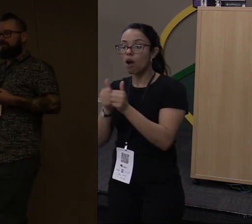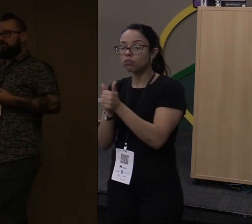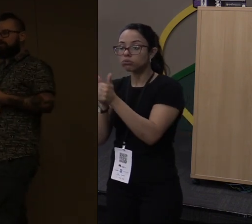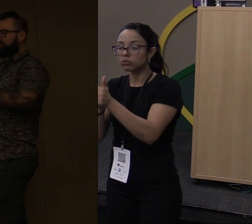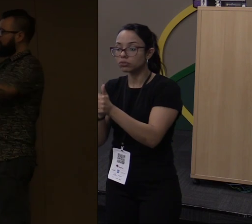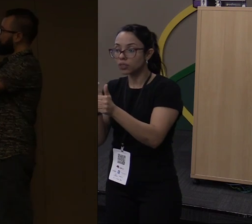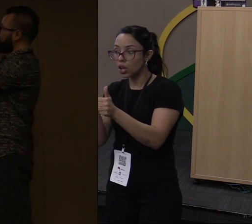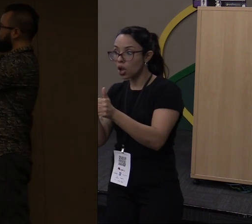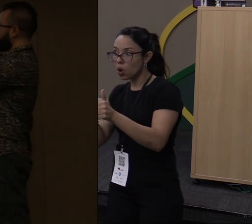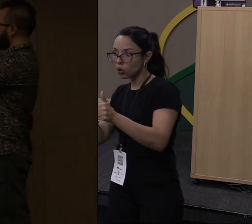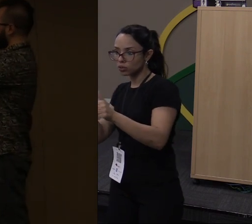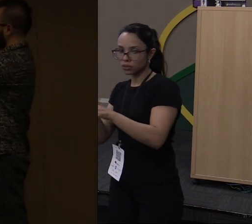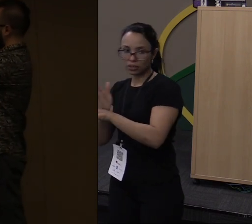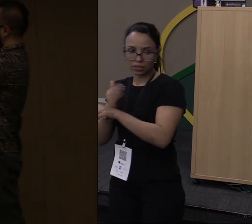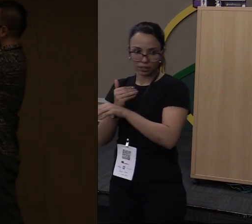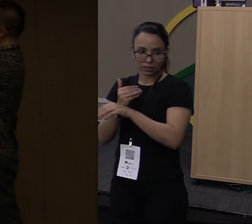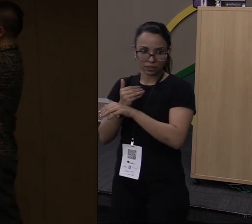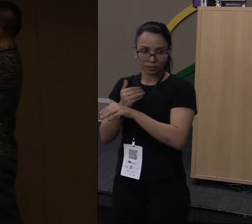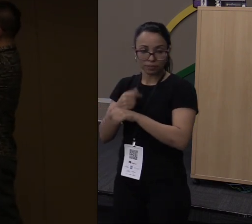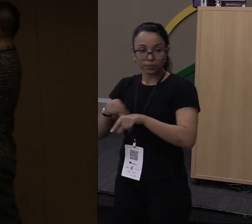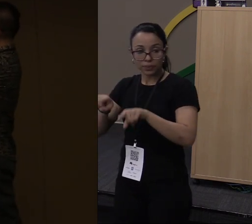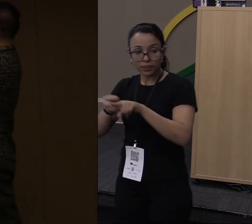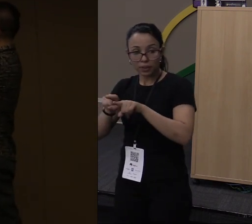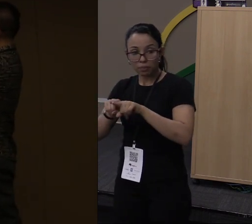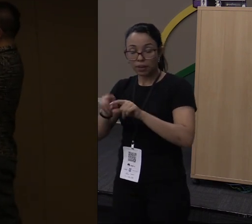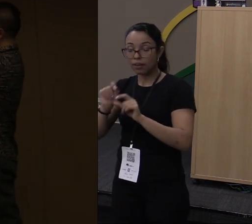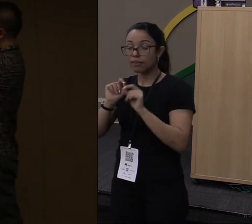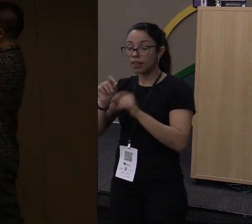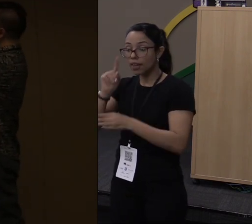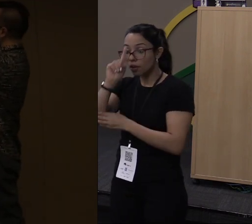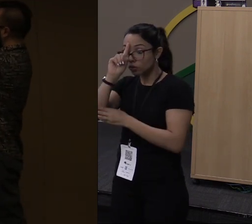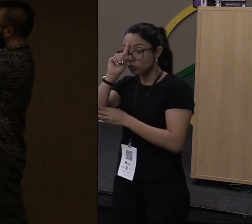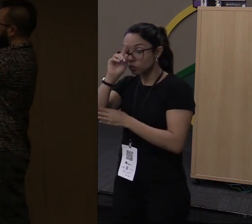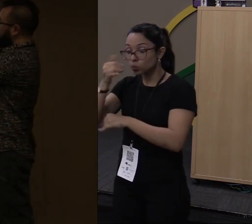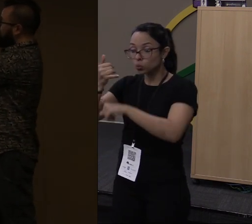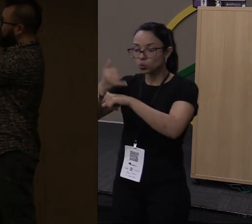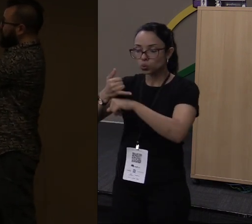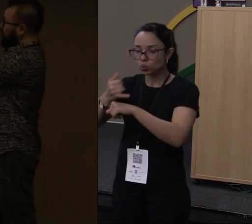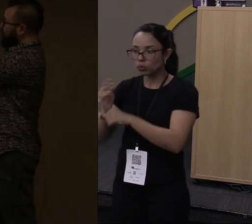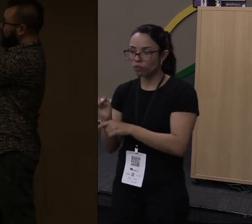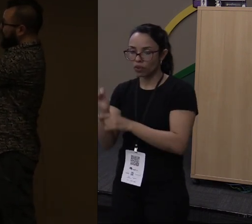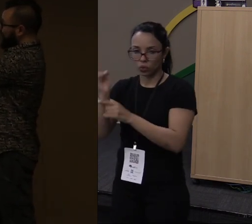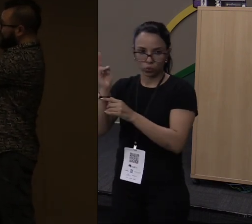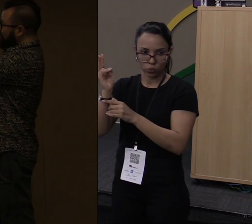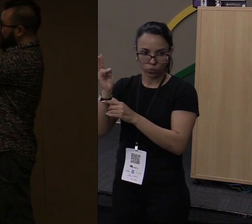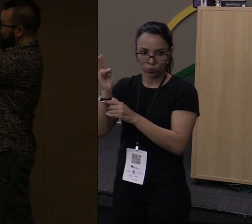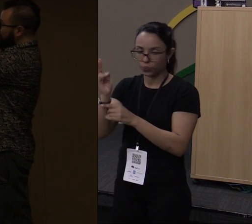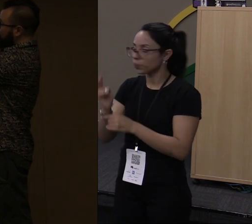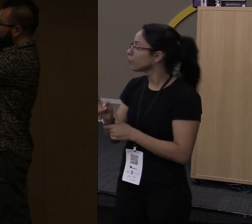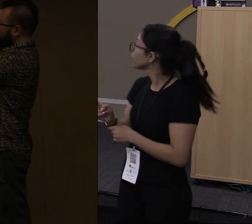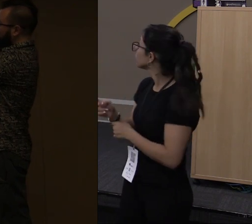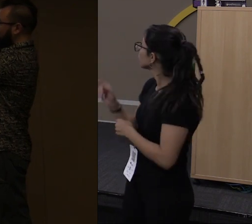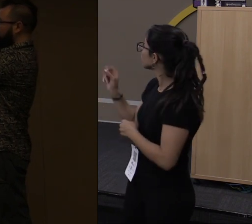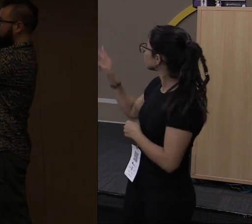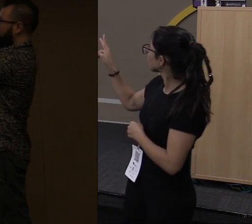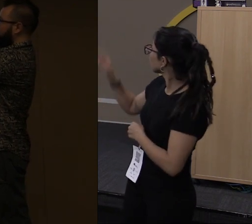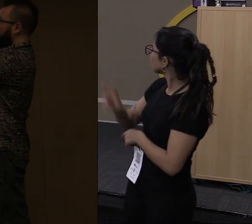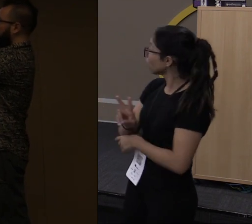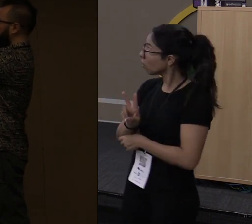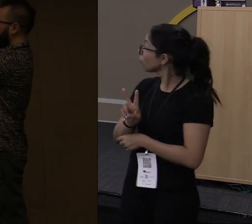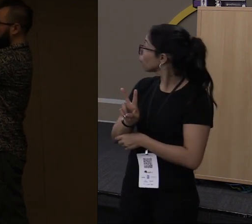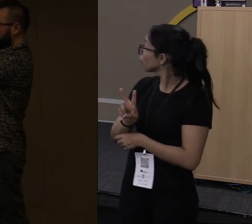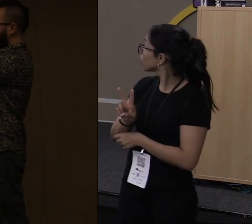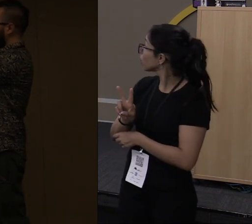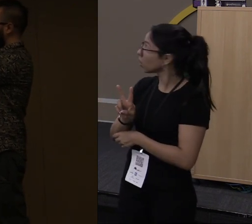daquele valor. Então nesse caso aqui, eu estou recebendo como mutável. Aqui no caso, o V vai se